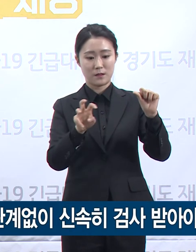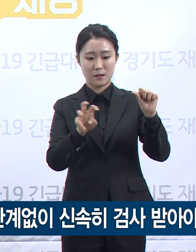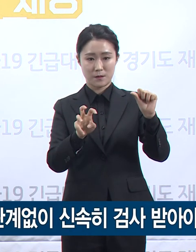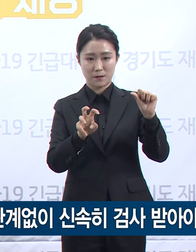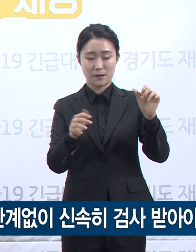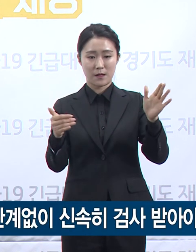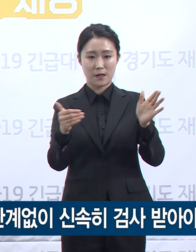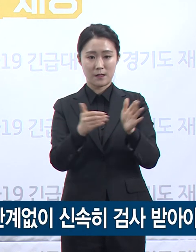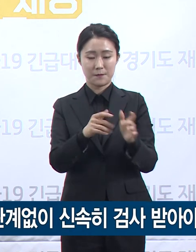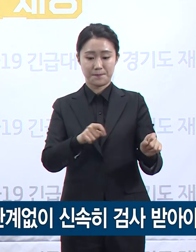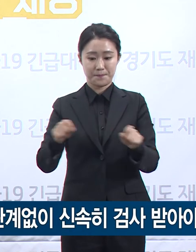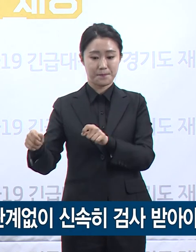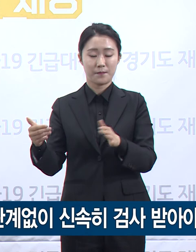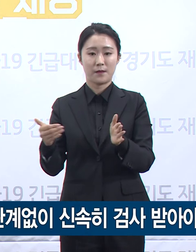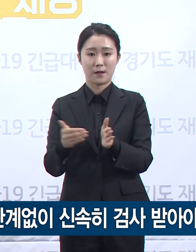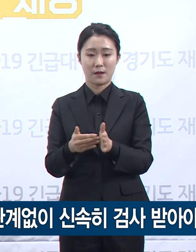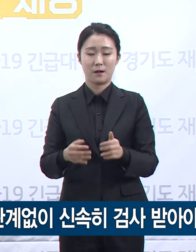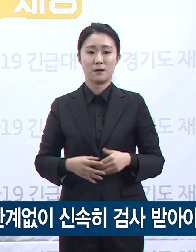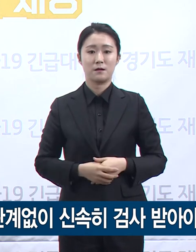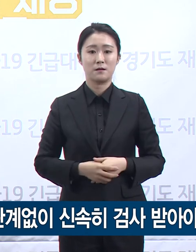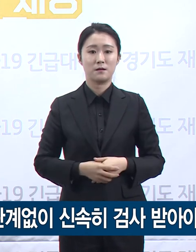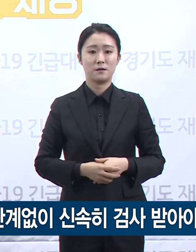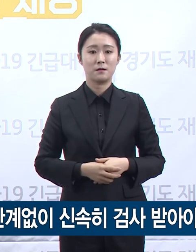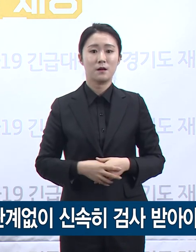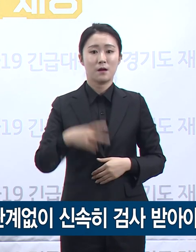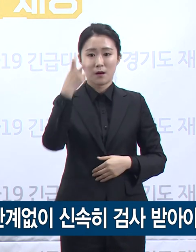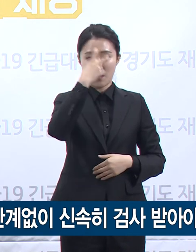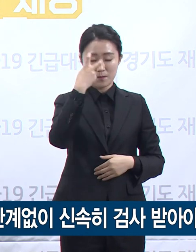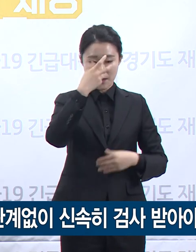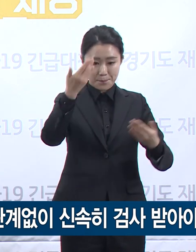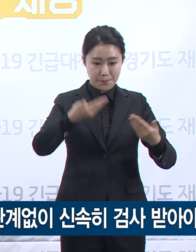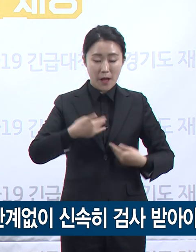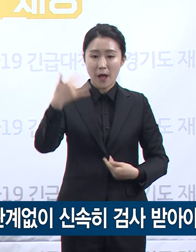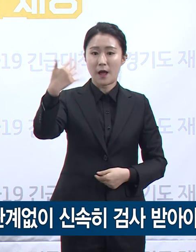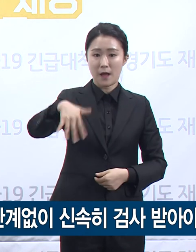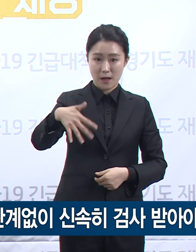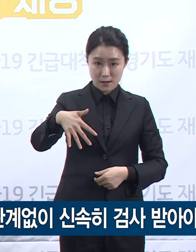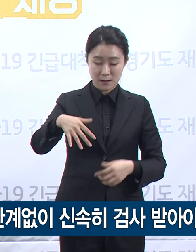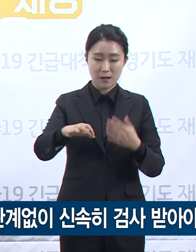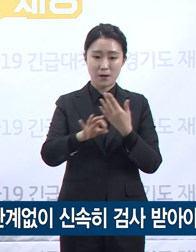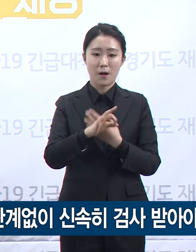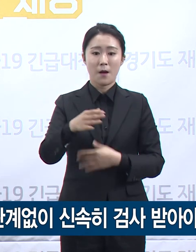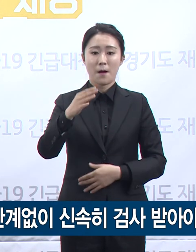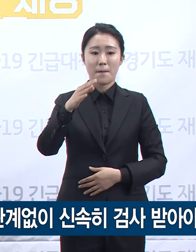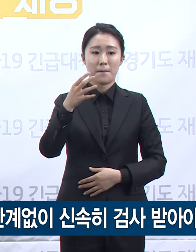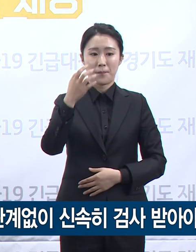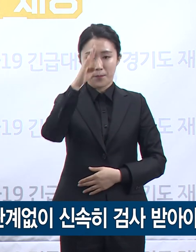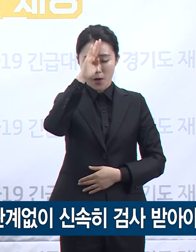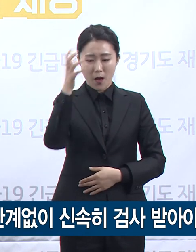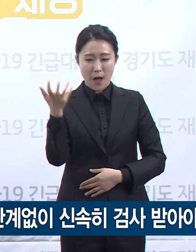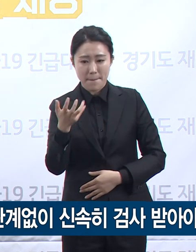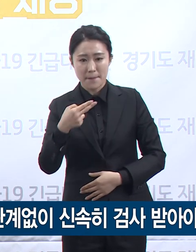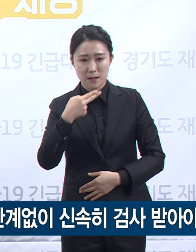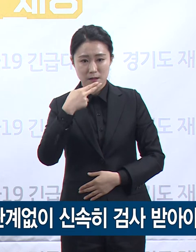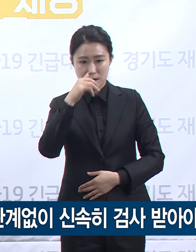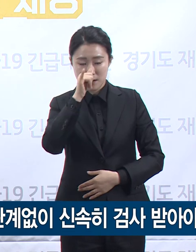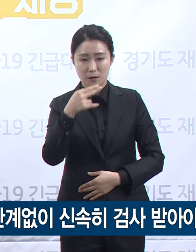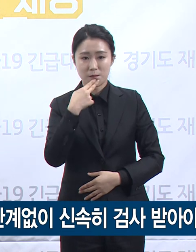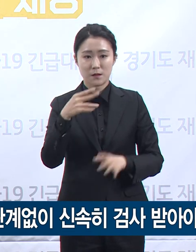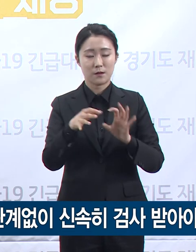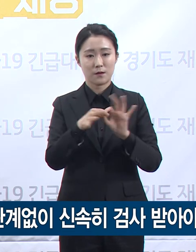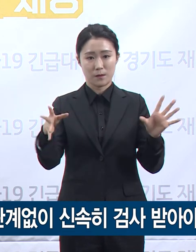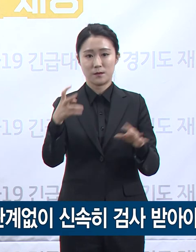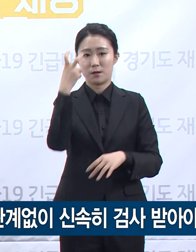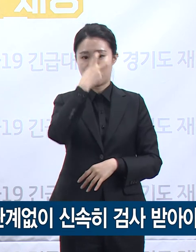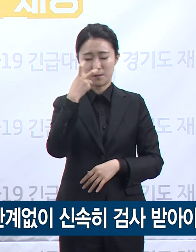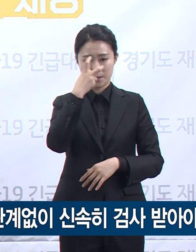방문했지만 아직까지 검사를 받지 않은 도민이 계시다면 증상에 관계없이 신속하게 관할 보건소에서 진단검사를 받으시기